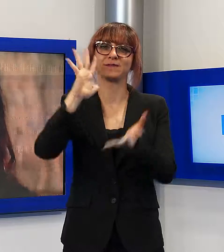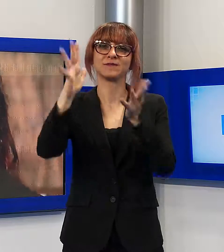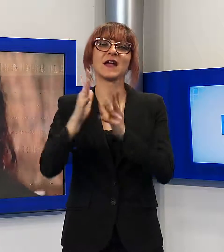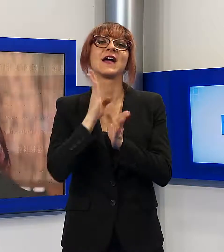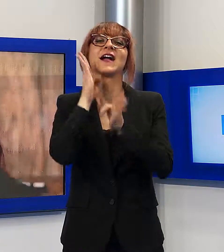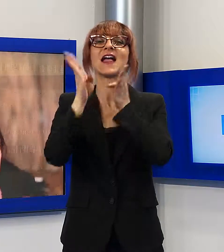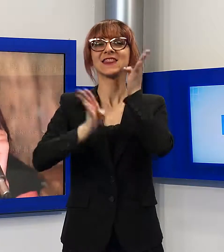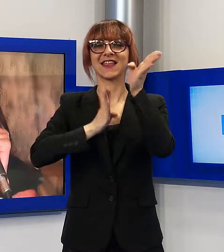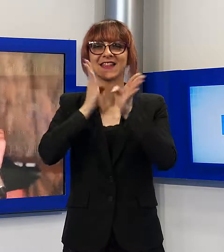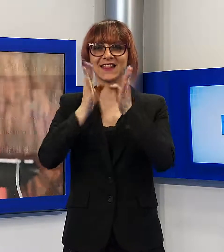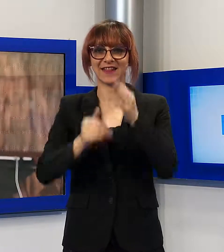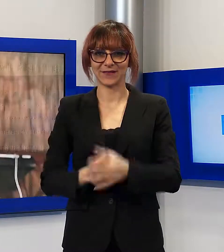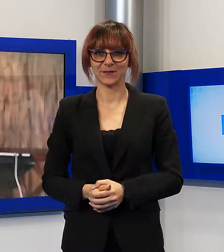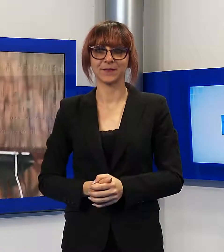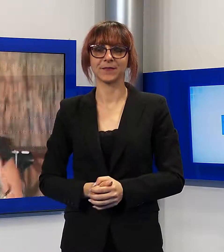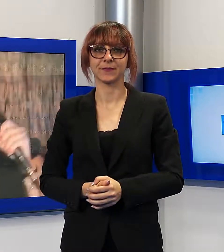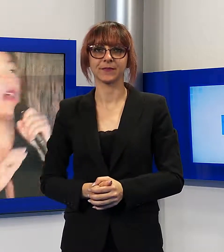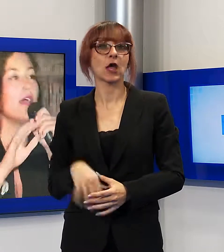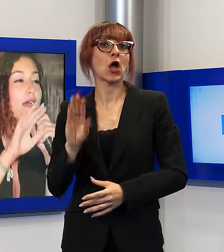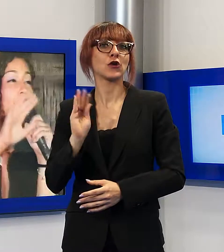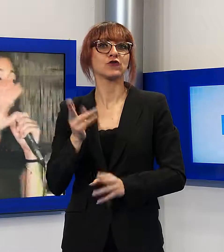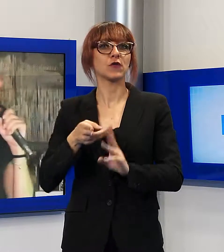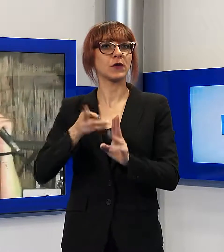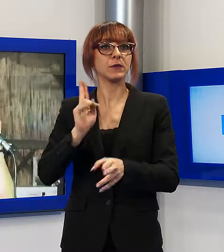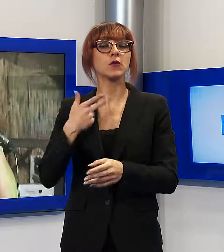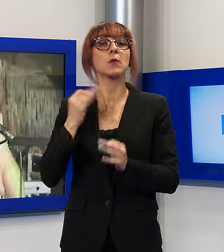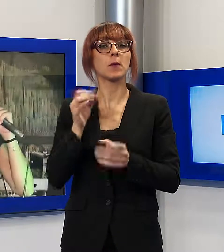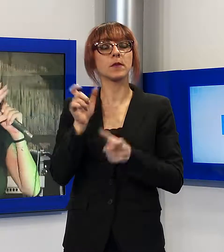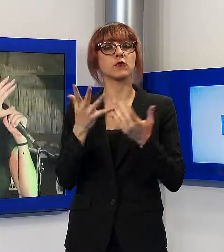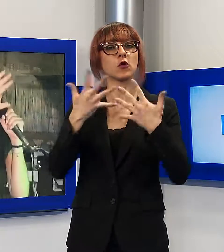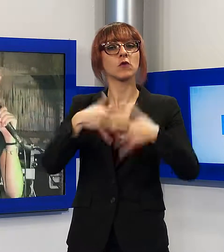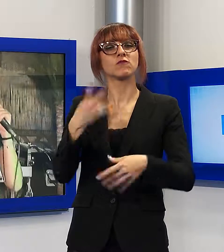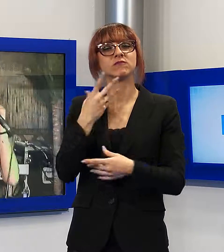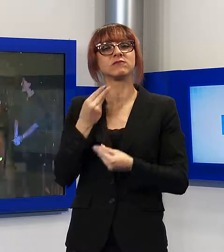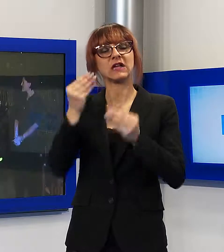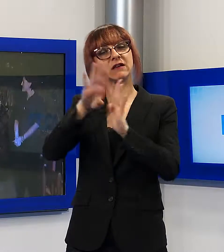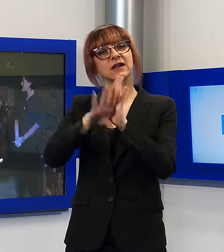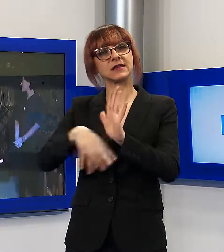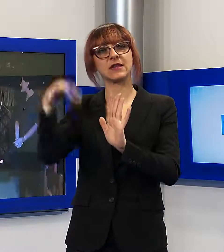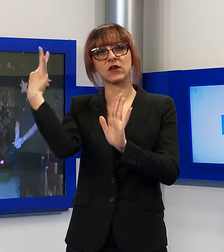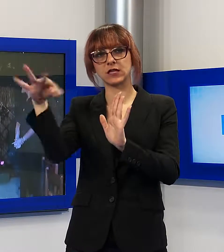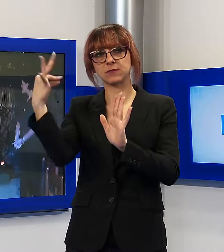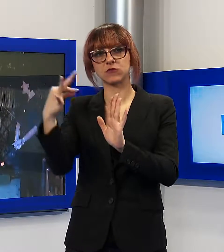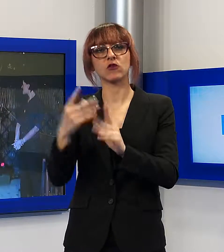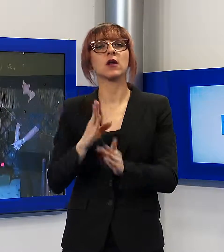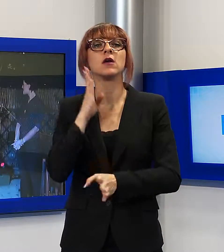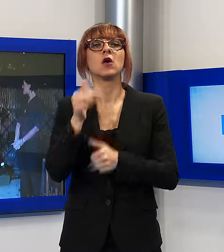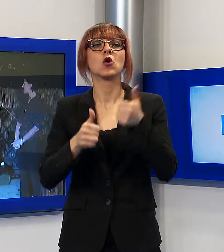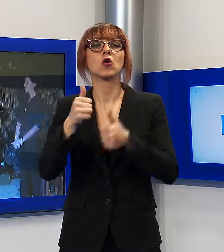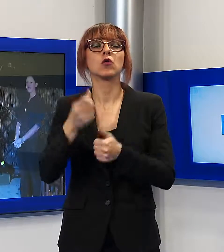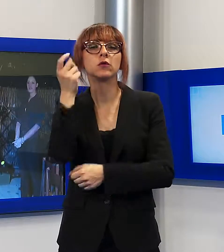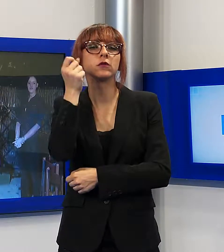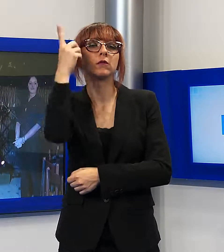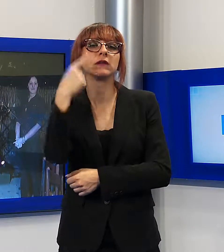domani si spera radioso. E proprio per i più giovani gli organizzatori hanno ritagliato una classifica speciale. Il concorso è nato da un'idea di Vittorio